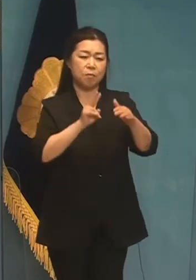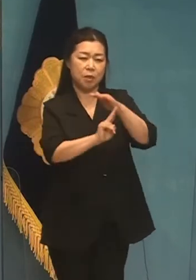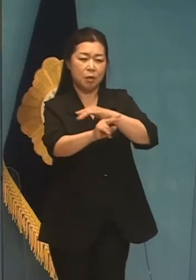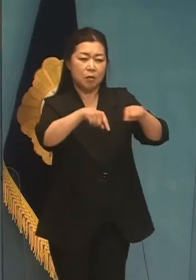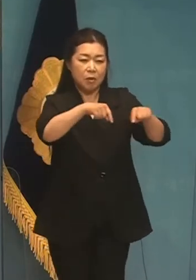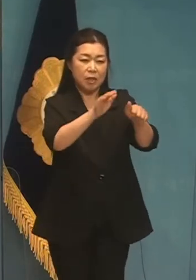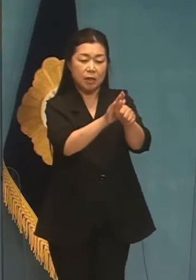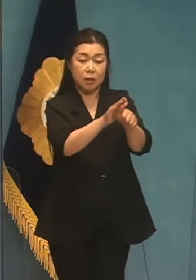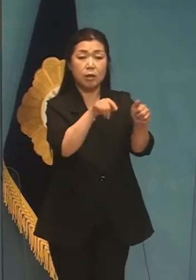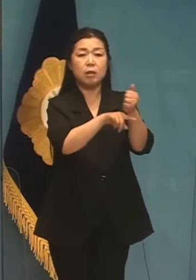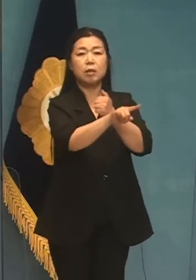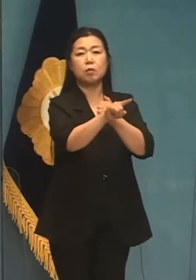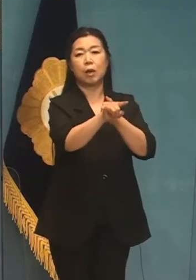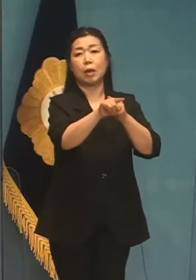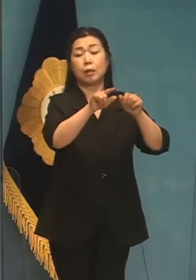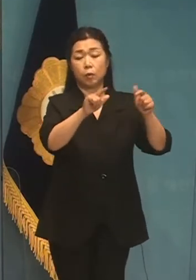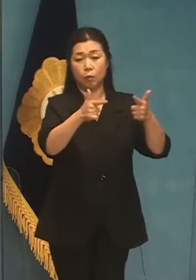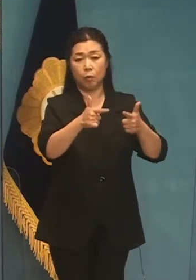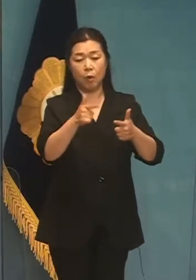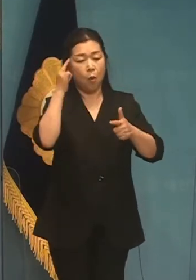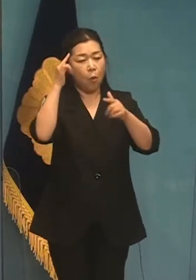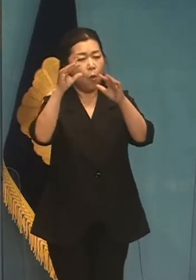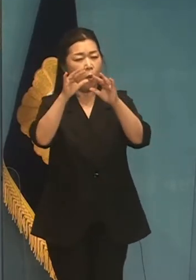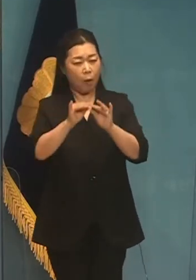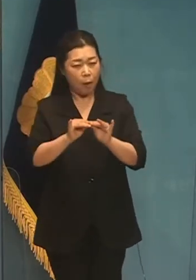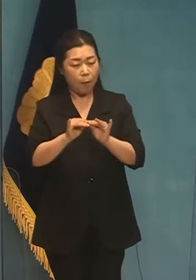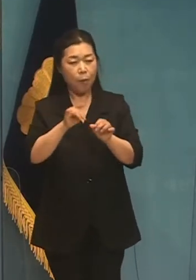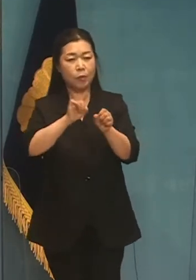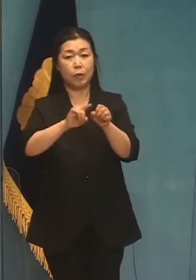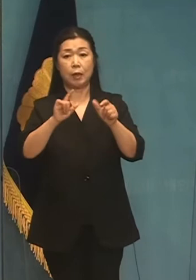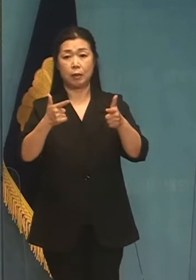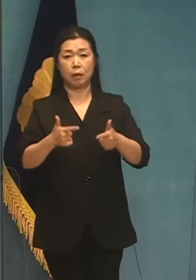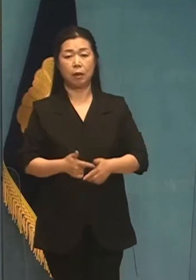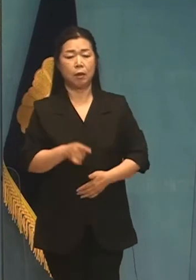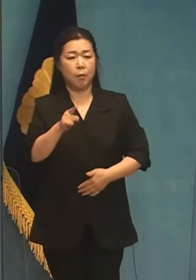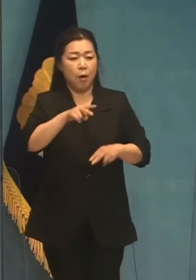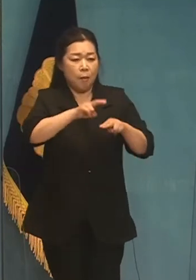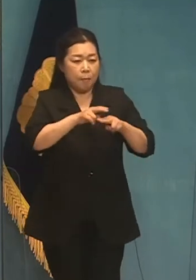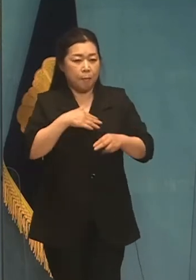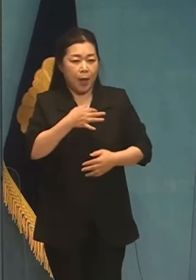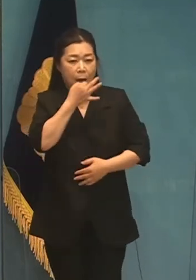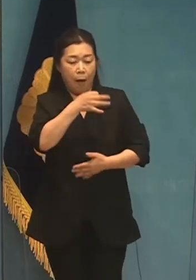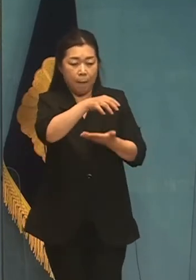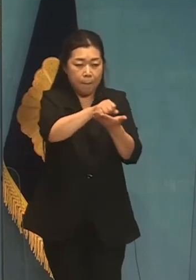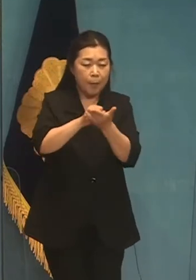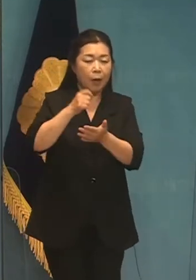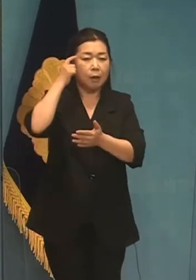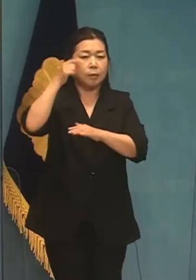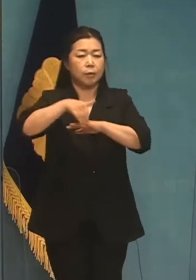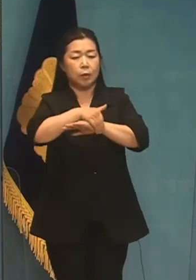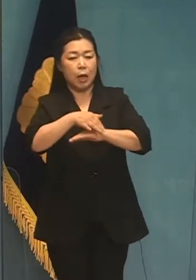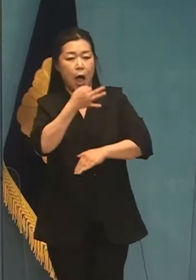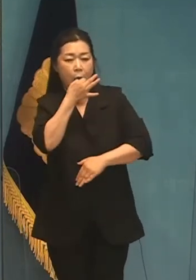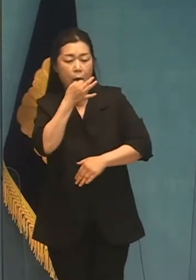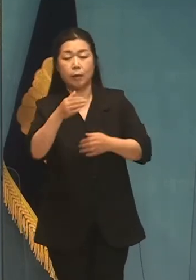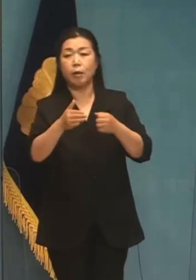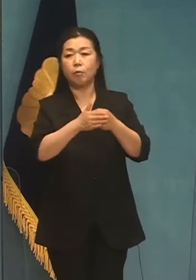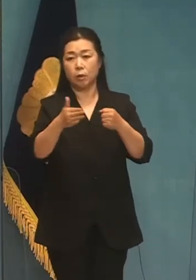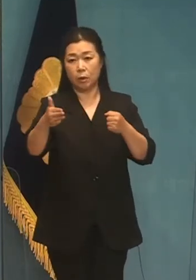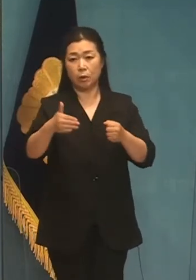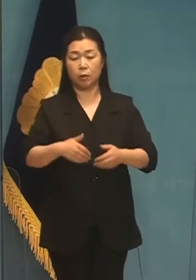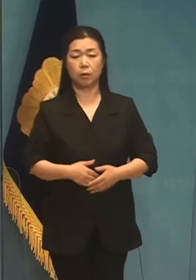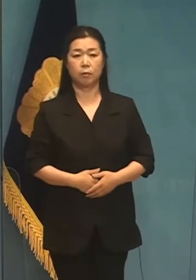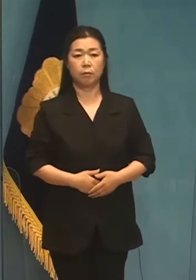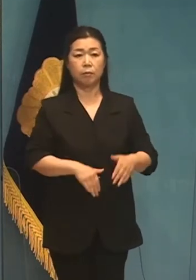정책을 지지하고 공감하기 때문이 아니라 한 자리를 얻어붙겠다는 욕심 때문이라는 사실을